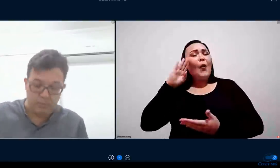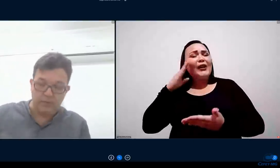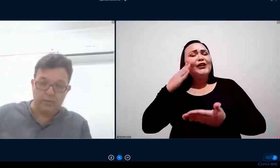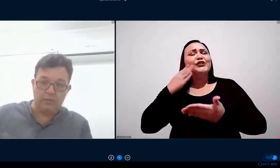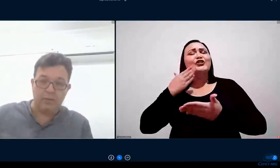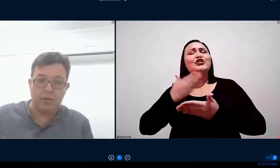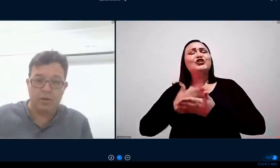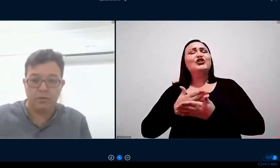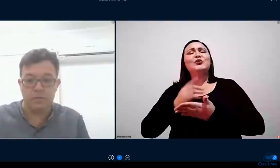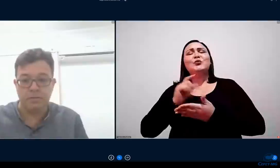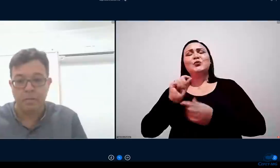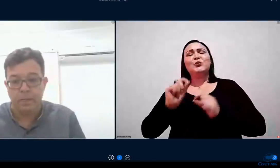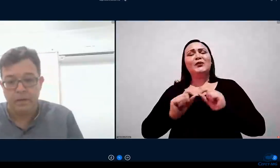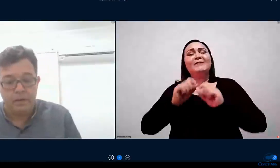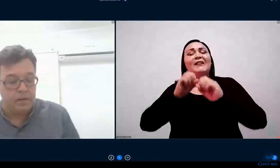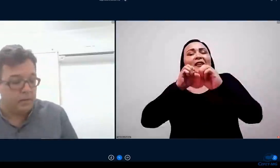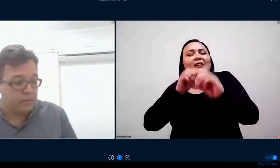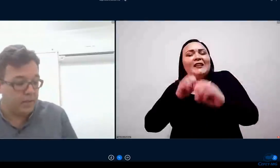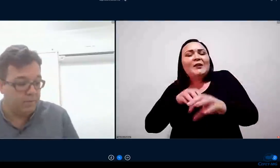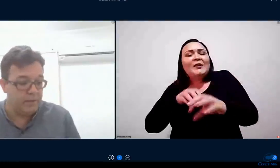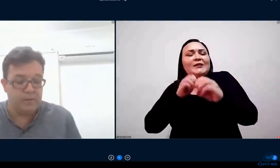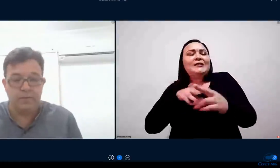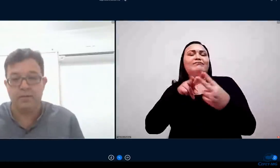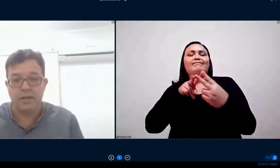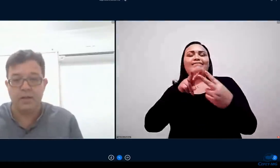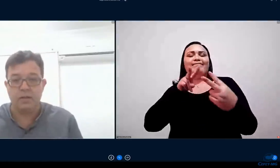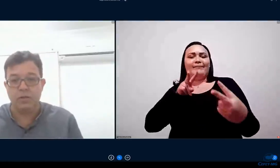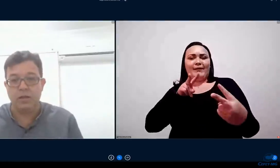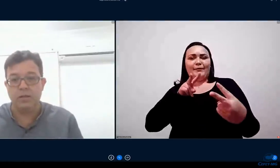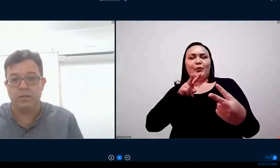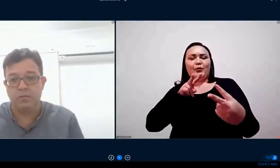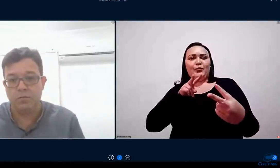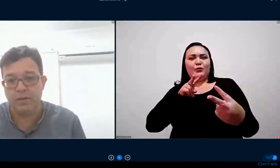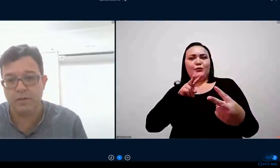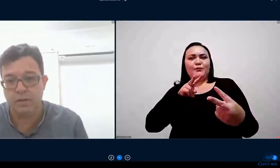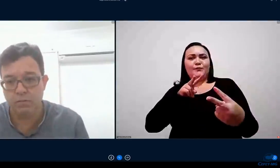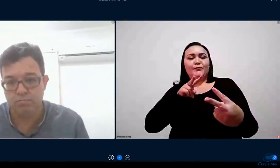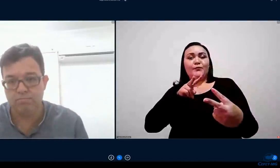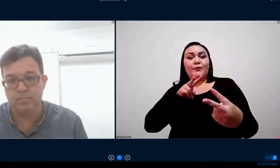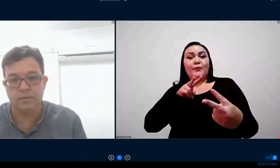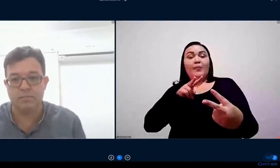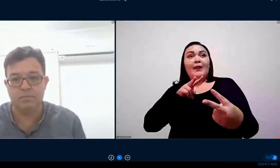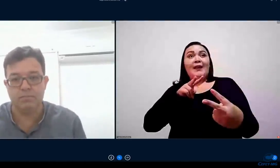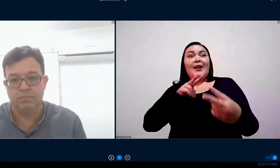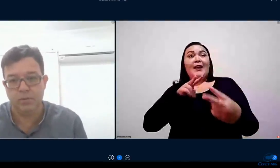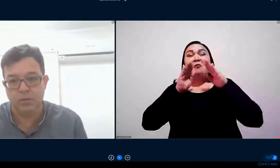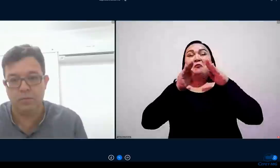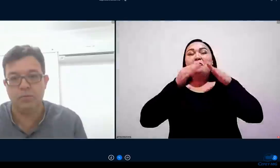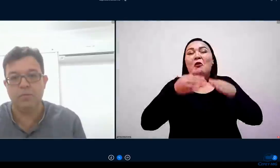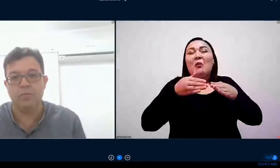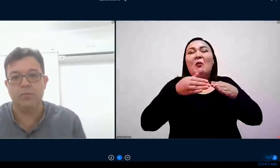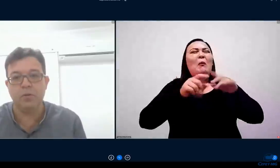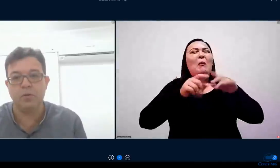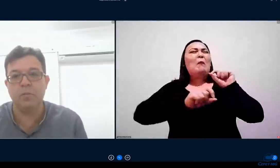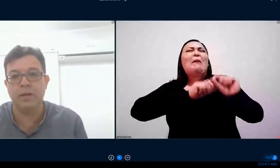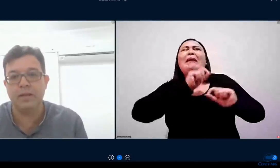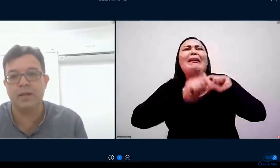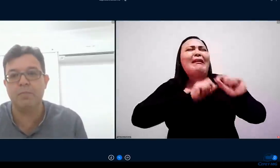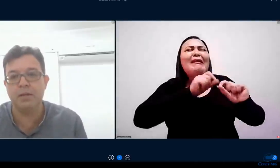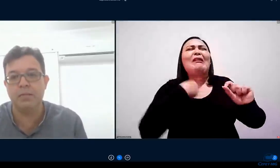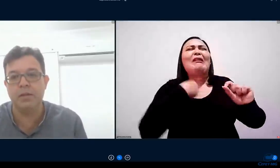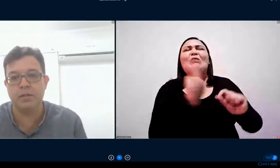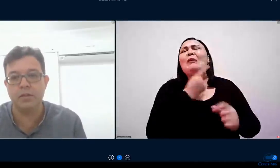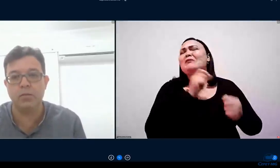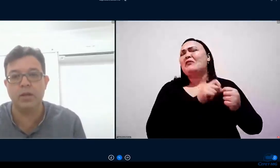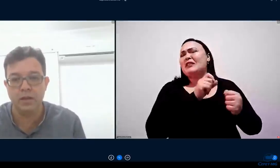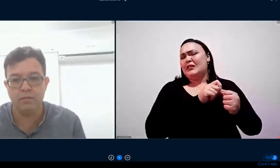ensino remoto não deve centrar no que estamos fazendo eu vou comentar